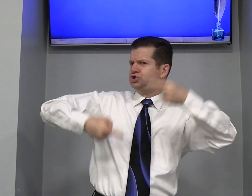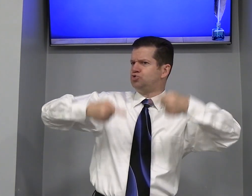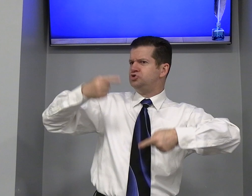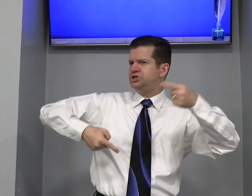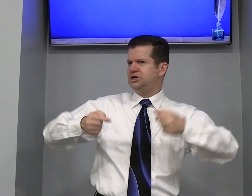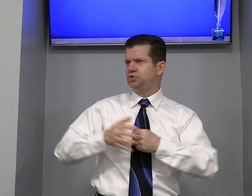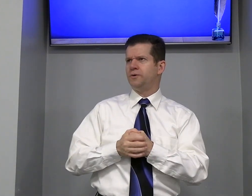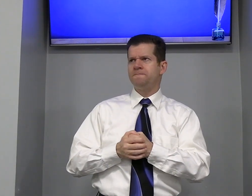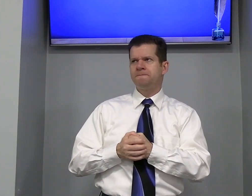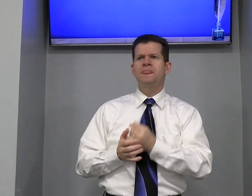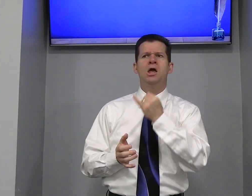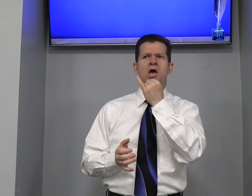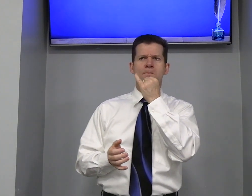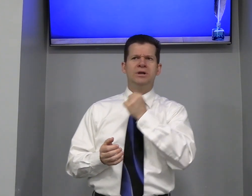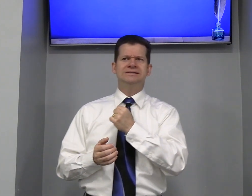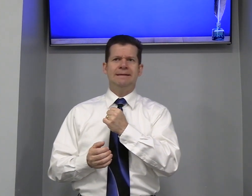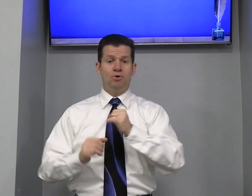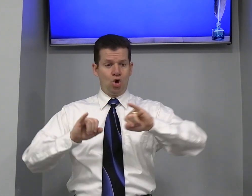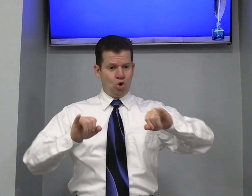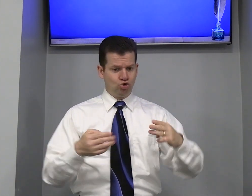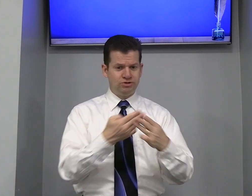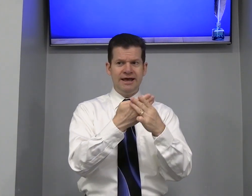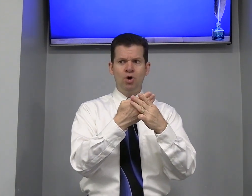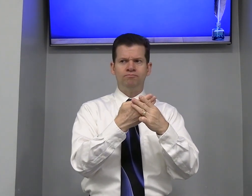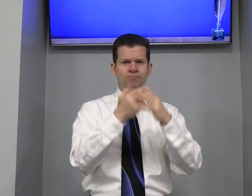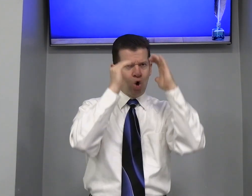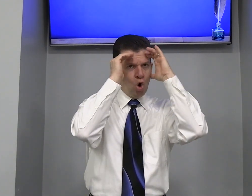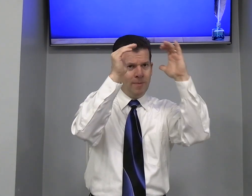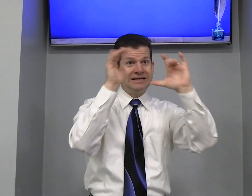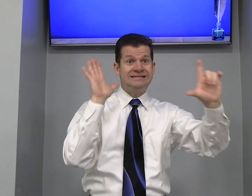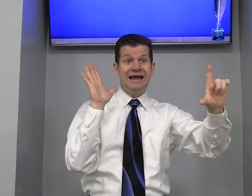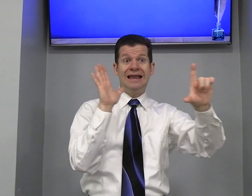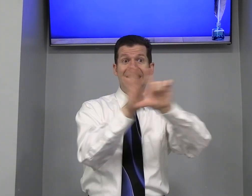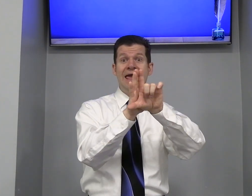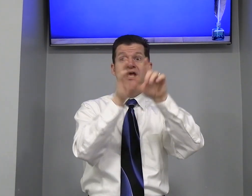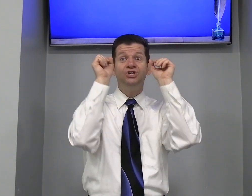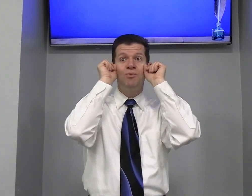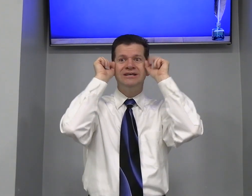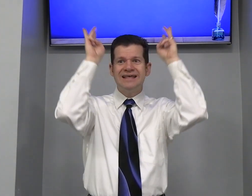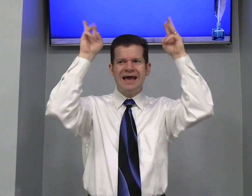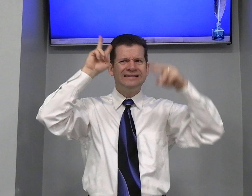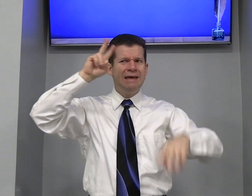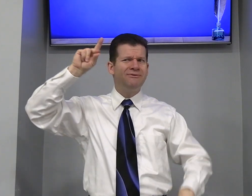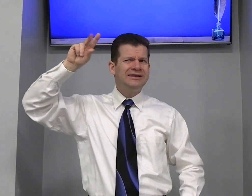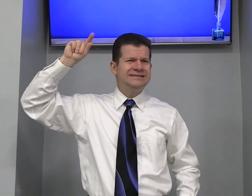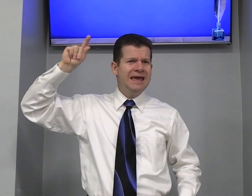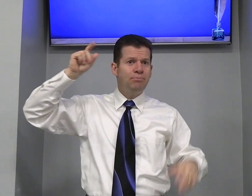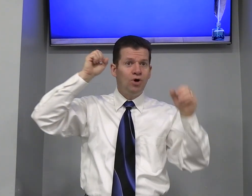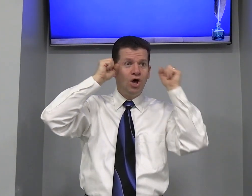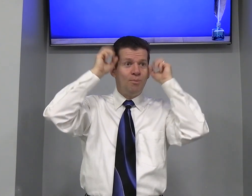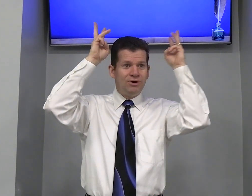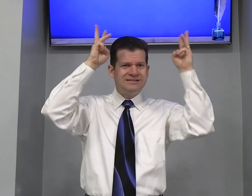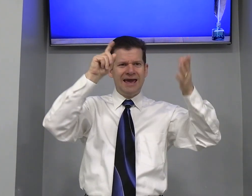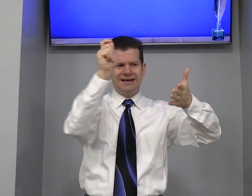Discutindo Por exemplo Judeu Obedecia Lei de Moisés Lembra? Faz tempo Moisés